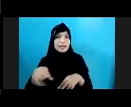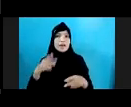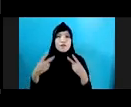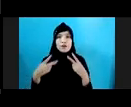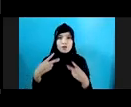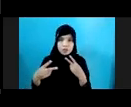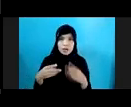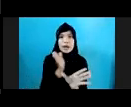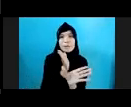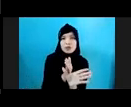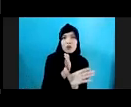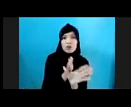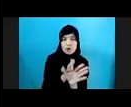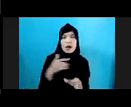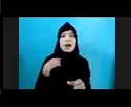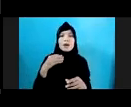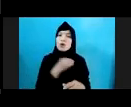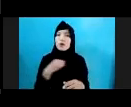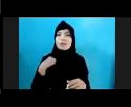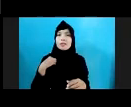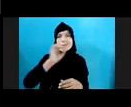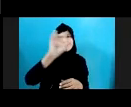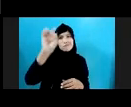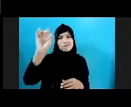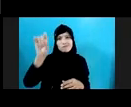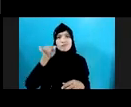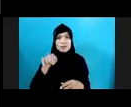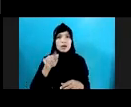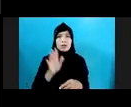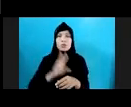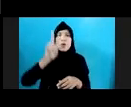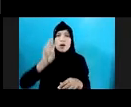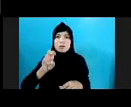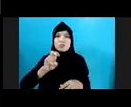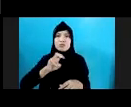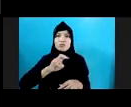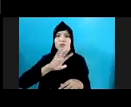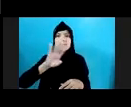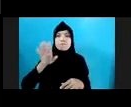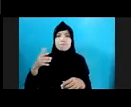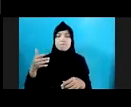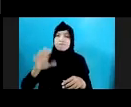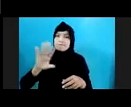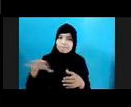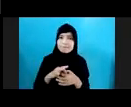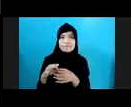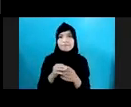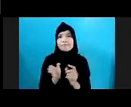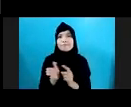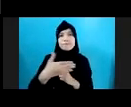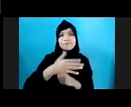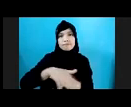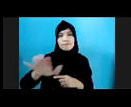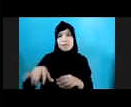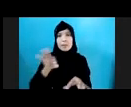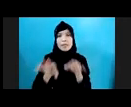Psikolog Dokter Dan Sebagainya Dan Itu Harus Melaksanakan Protokol Perlindungan Anak Manajemen Kasus Dan Tentu Saja